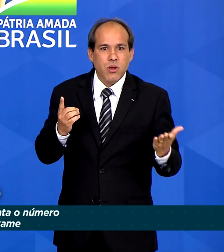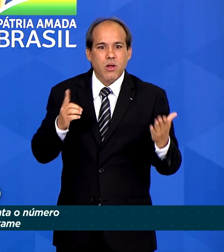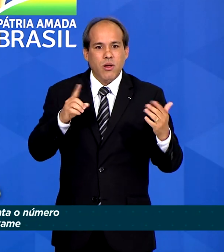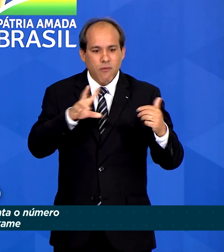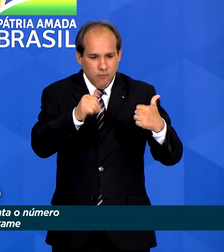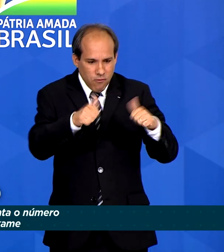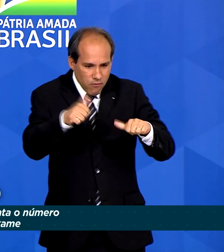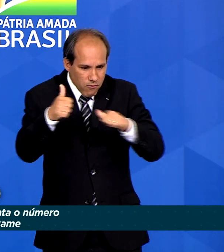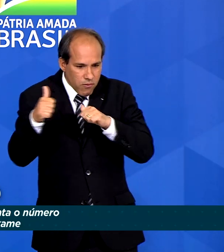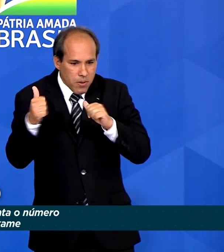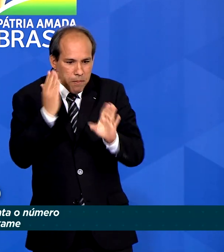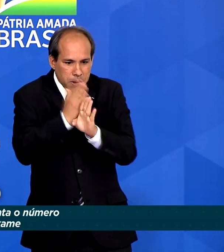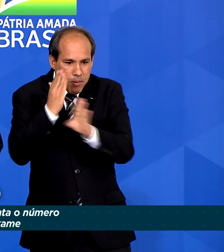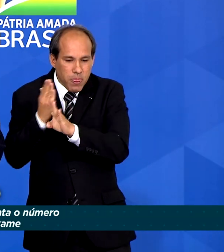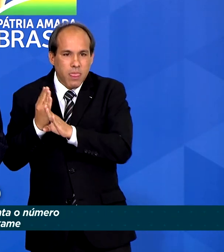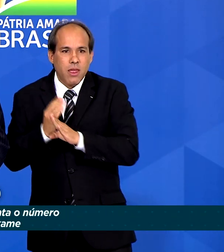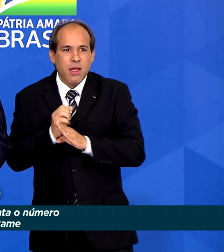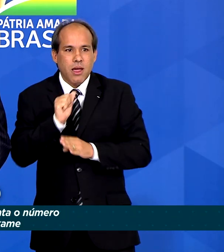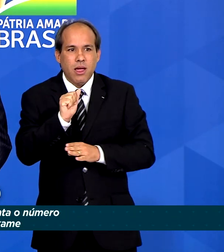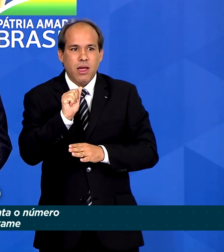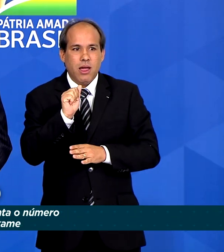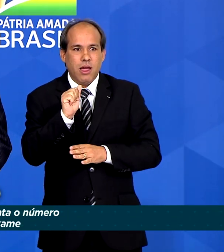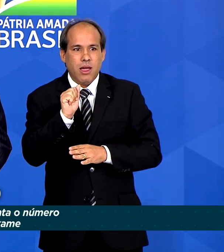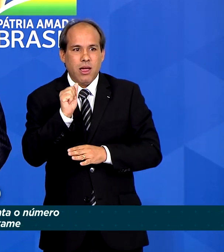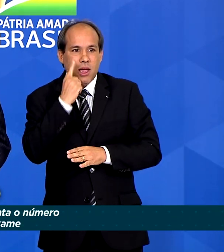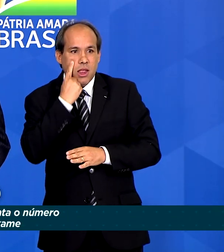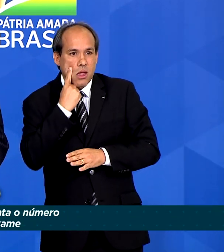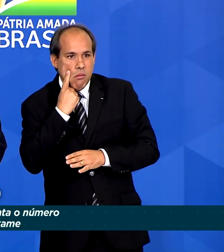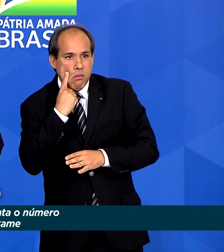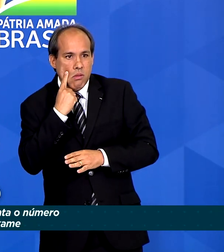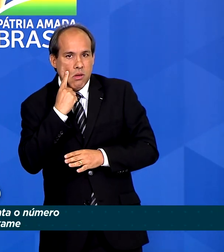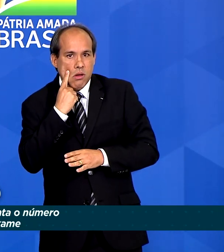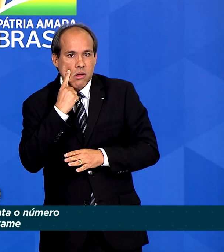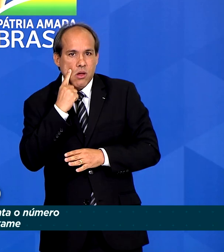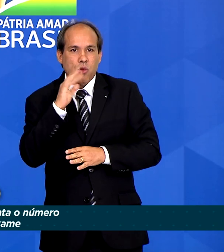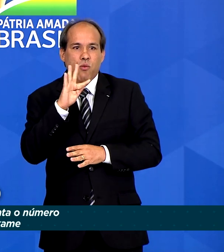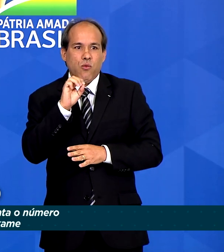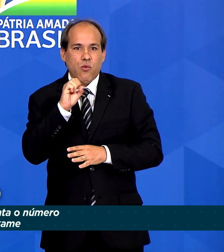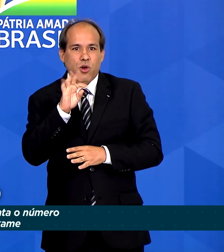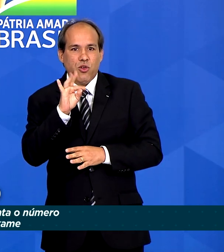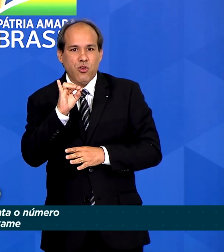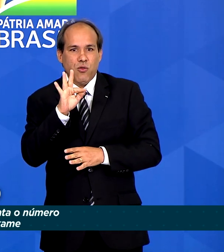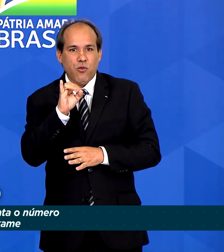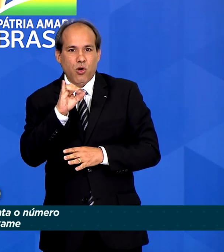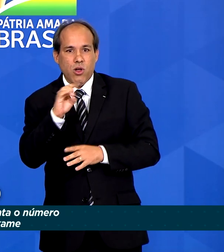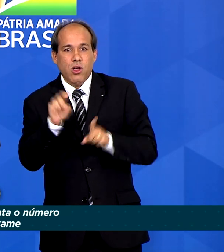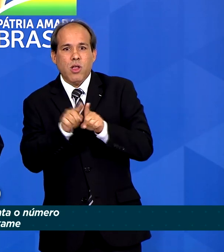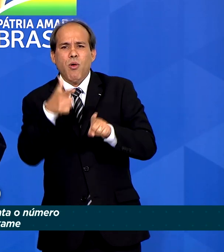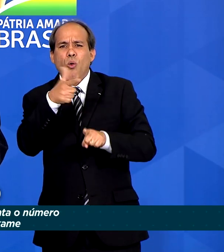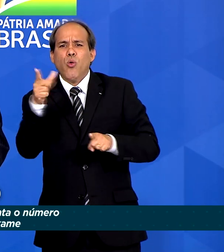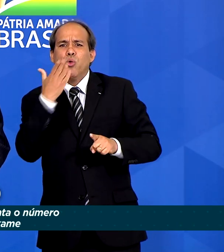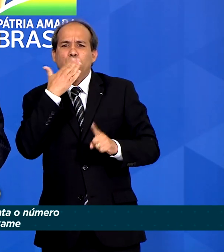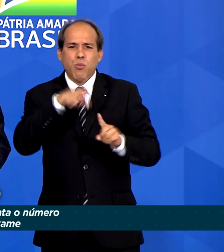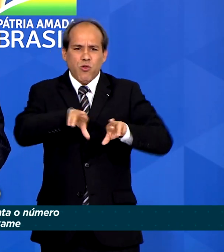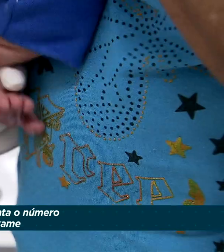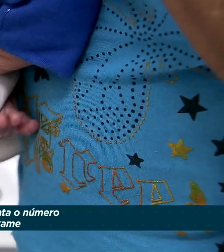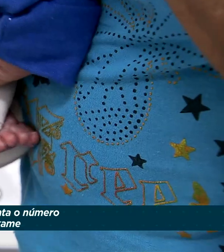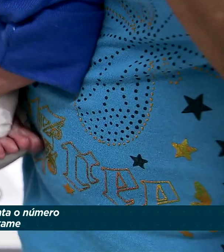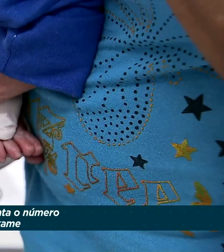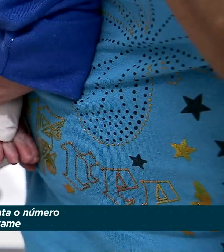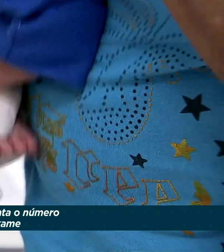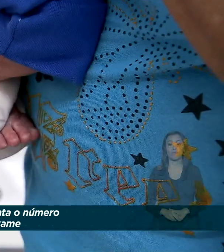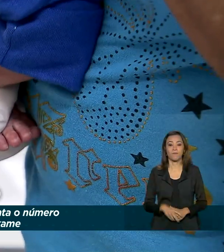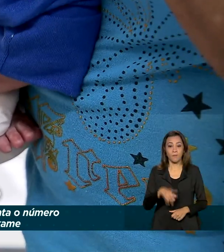da anemia falciforme, da fibrose cística e de outras doenças raras.